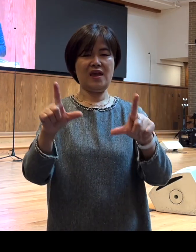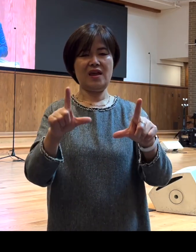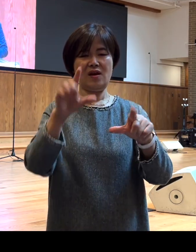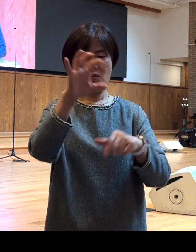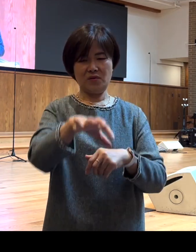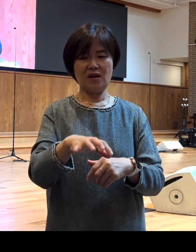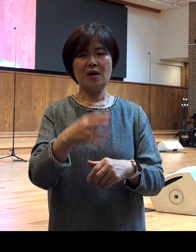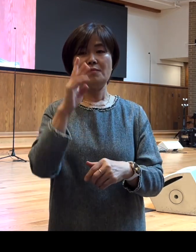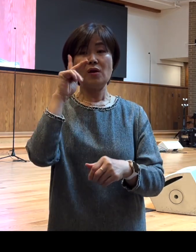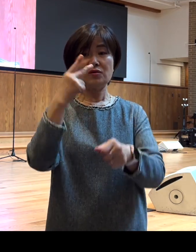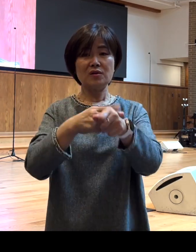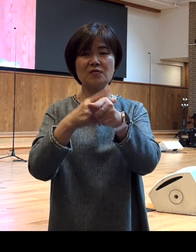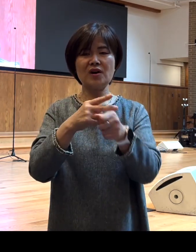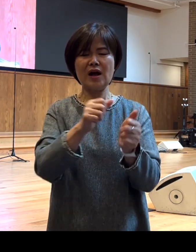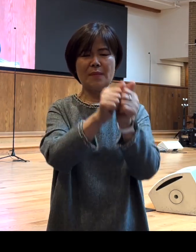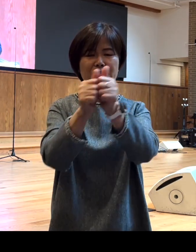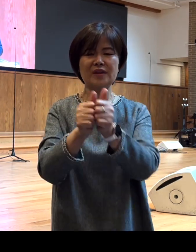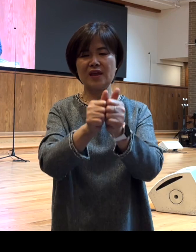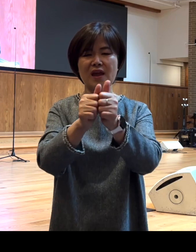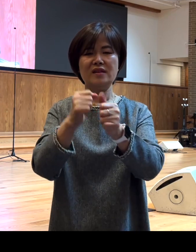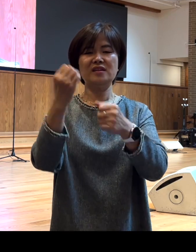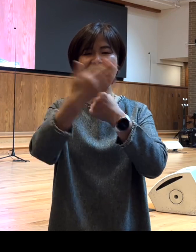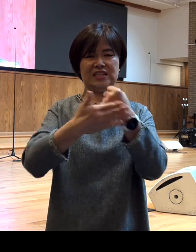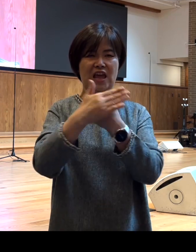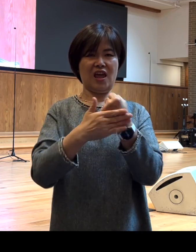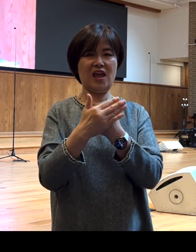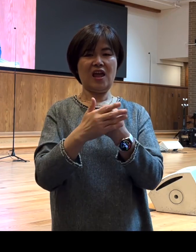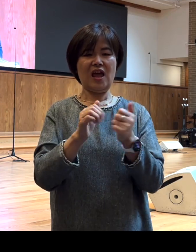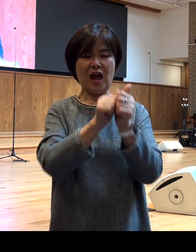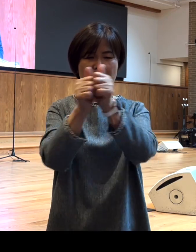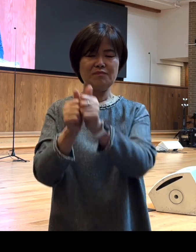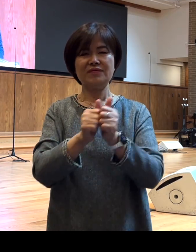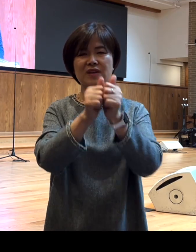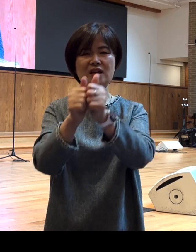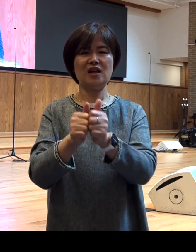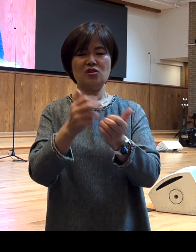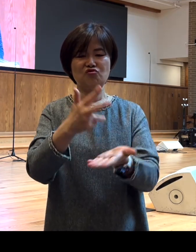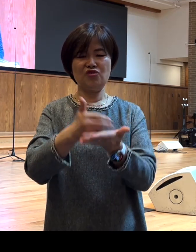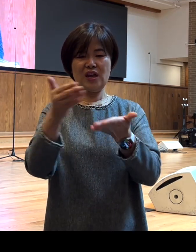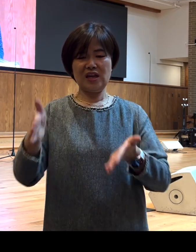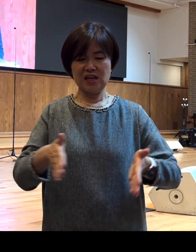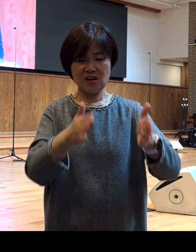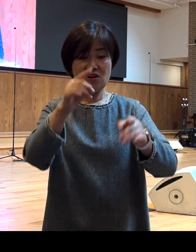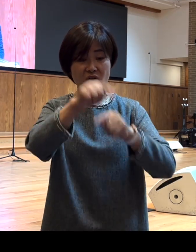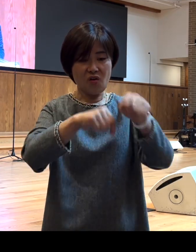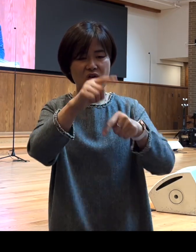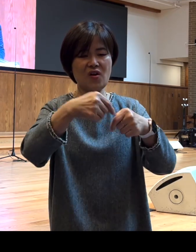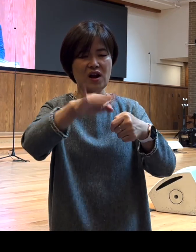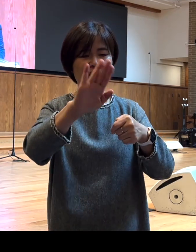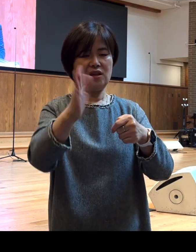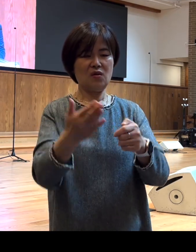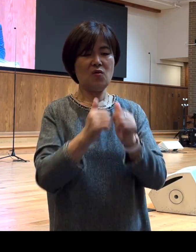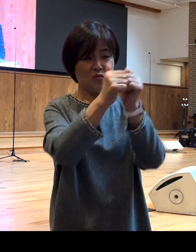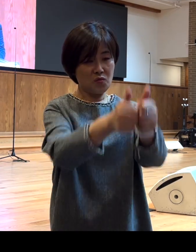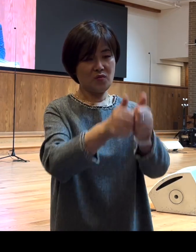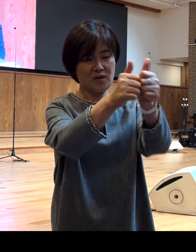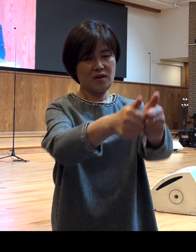있었던 함께 함의 은혜 함께 주의 길을 걸어가고 동역하고 정말 주님을 위해서